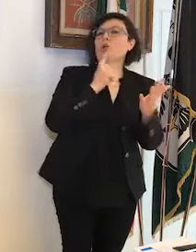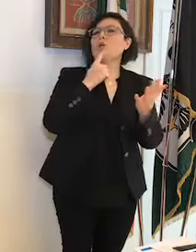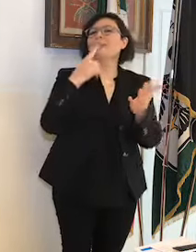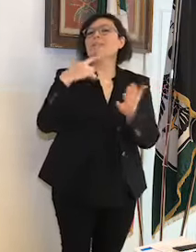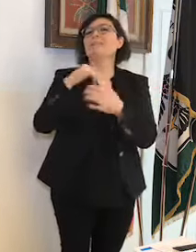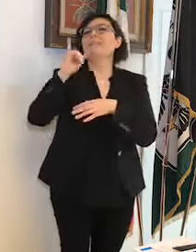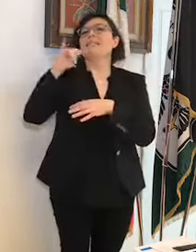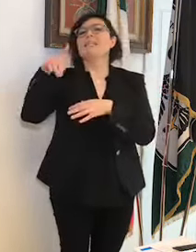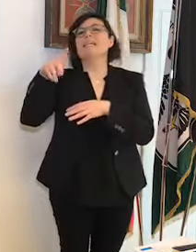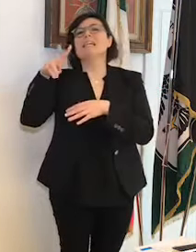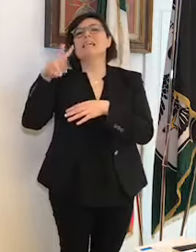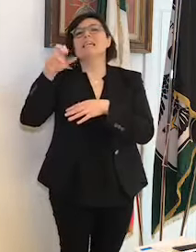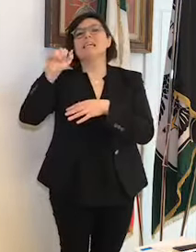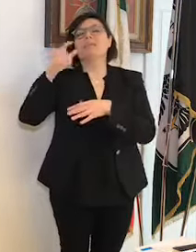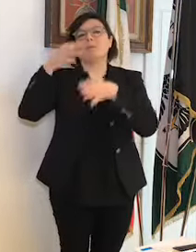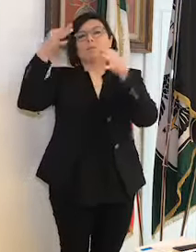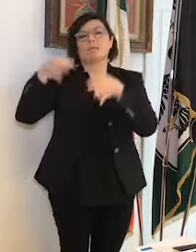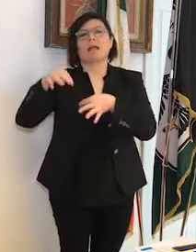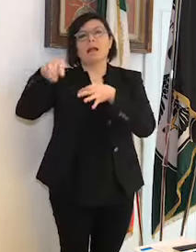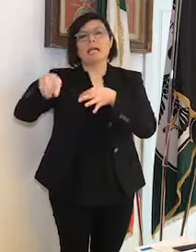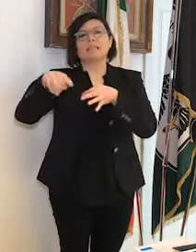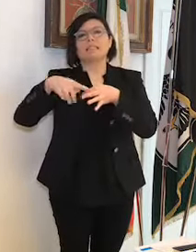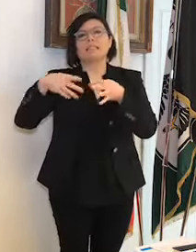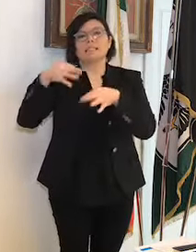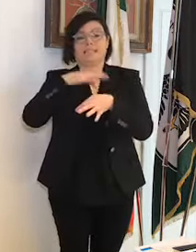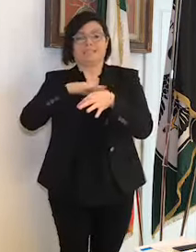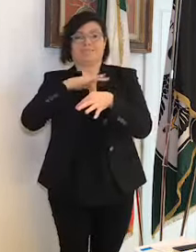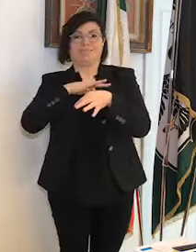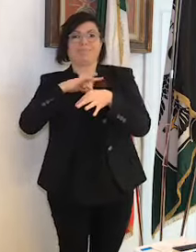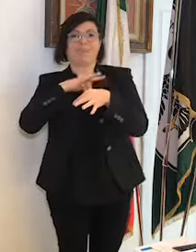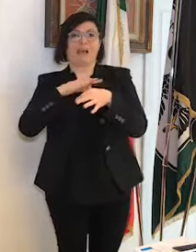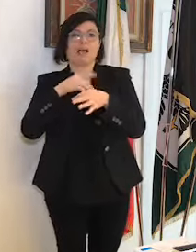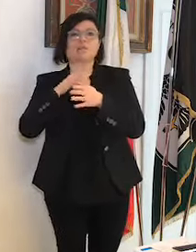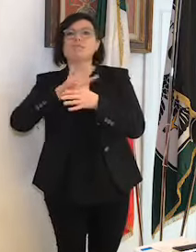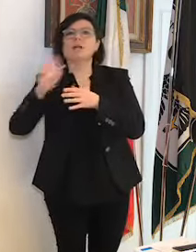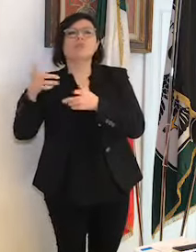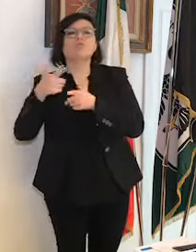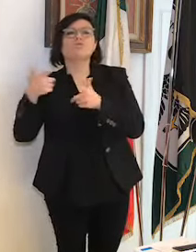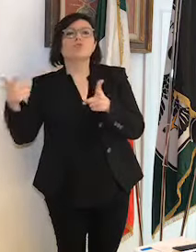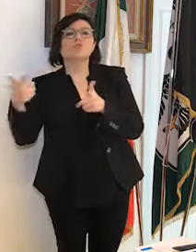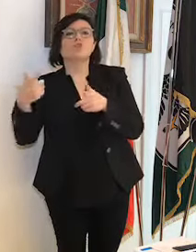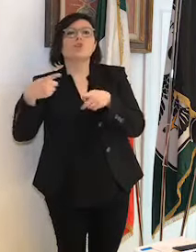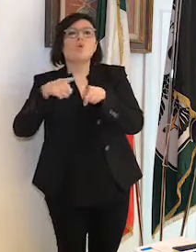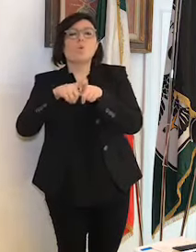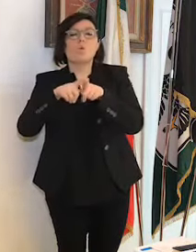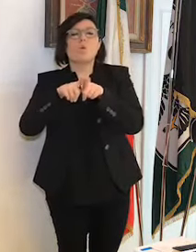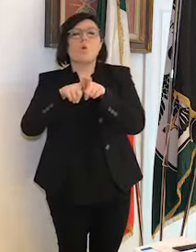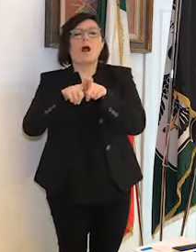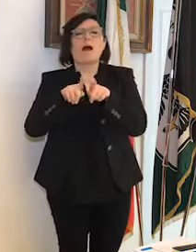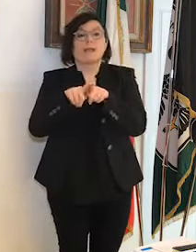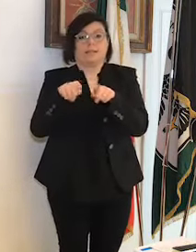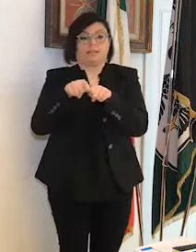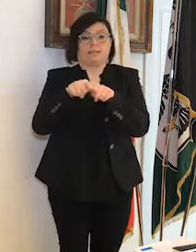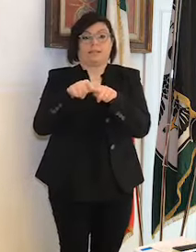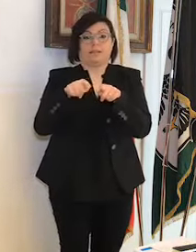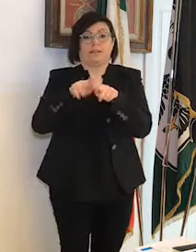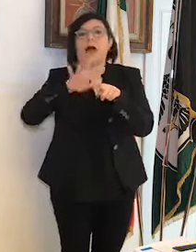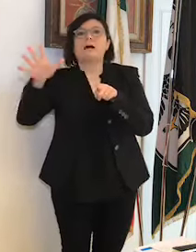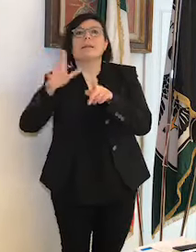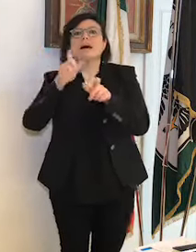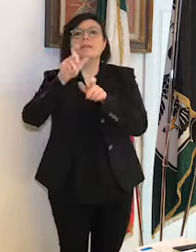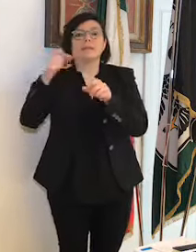tutti quelli che non hanno garanzie di ammortizzatori sociali come altre categorie. Insomma stia vivendo una fase